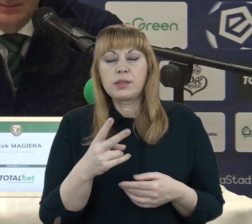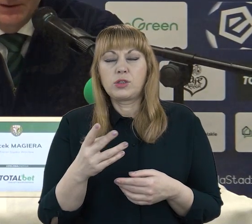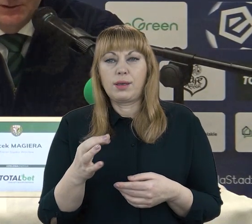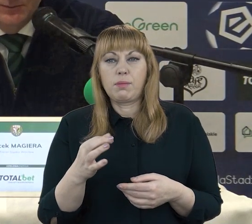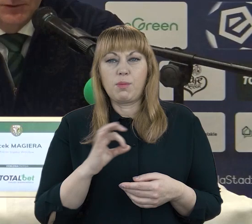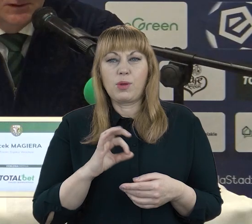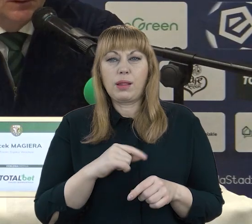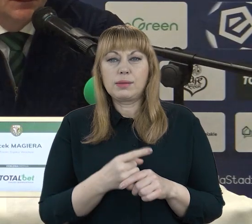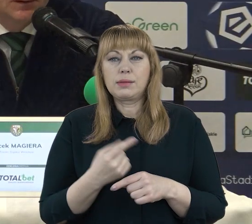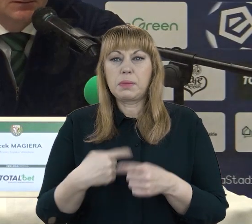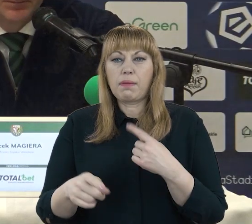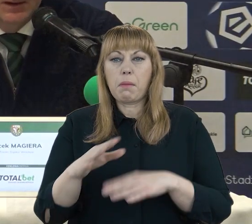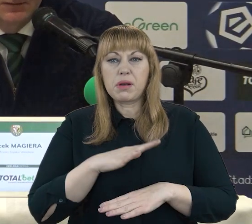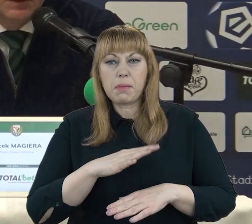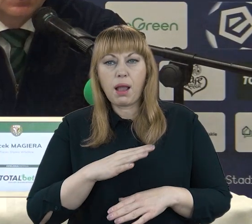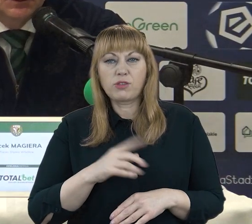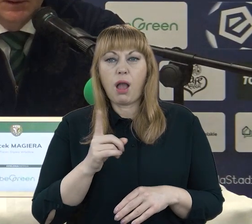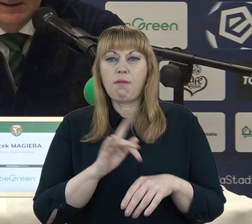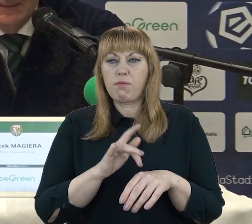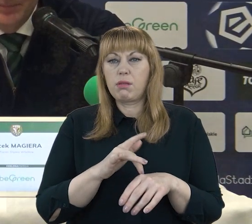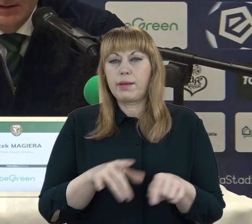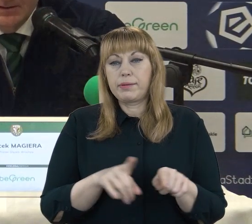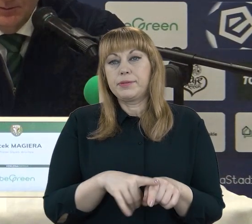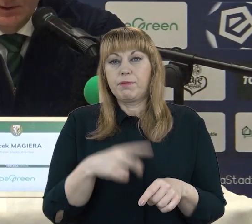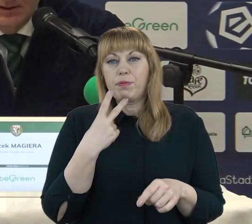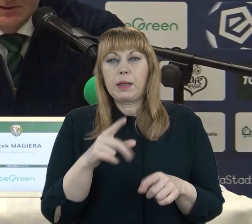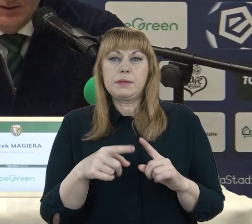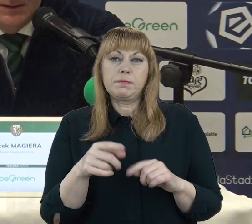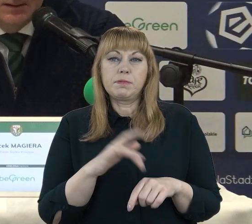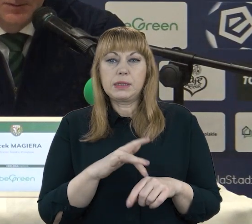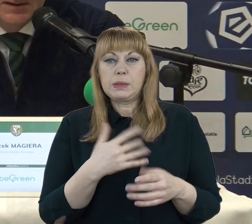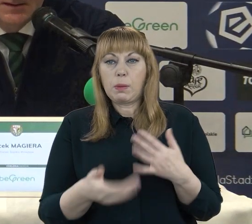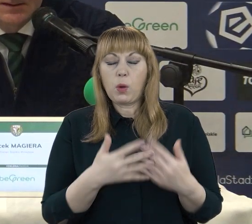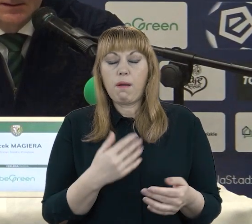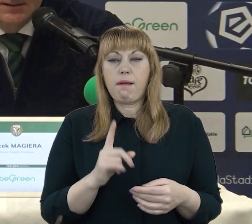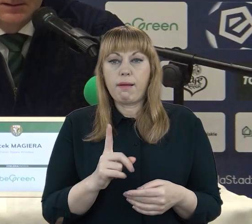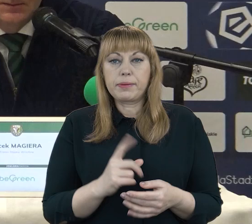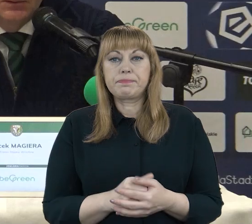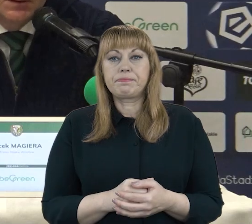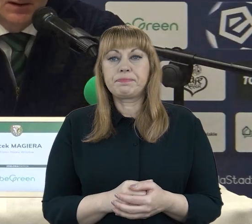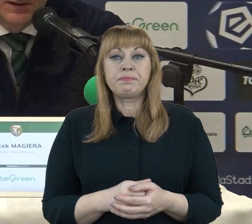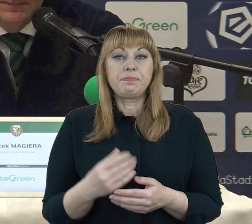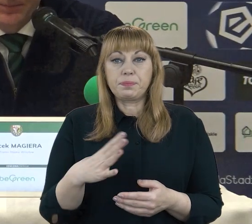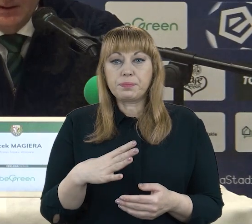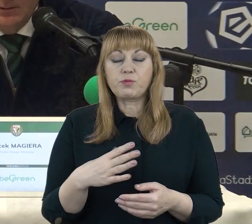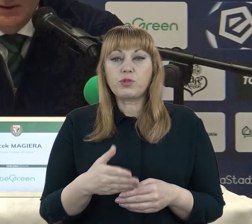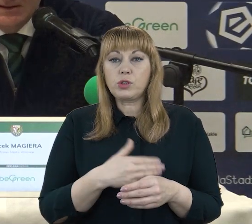patrzymy pod kątem też wyniku. Te wyniki są są słabe, natomiast były słabe, natomiast